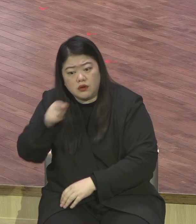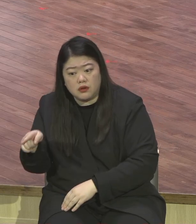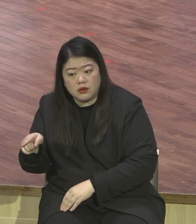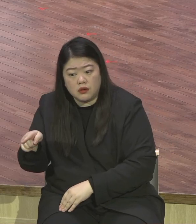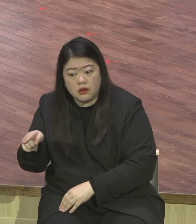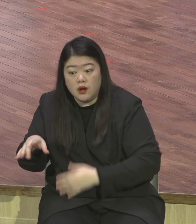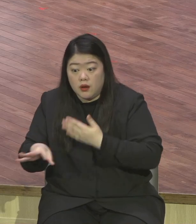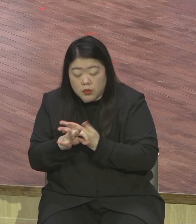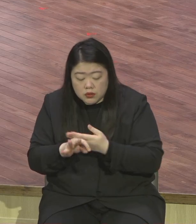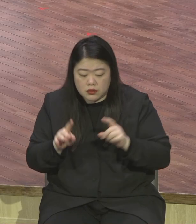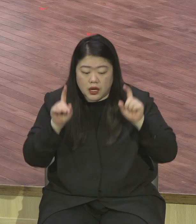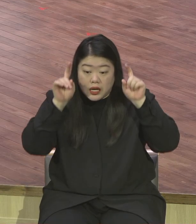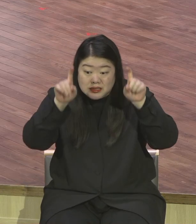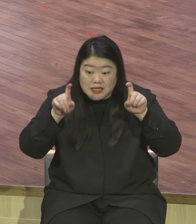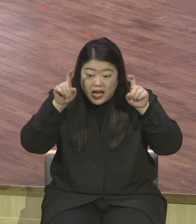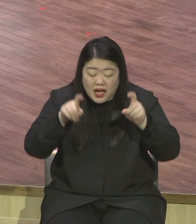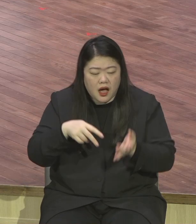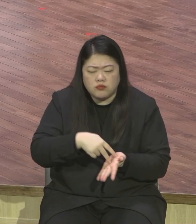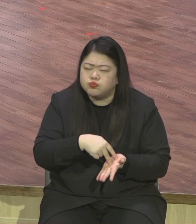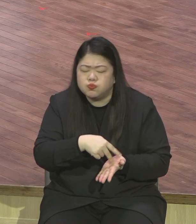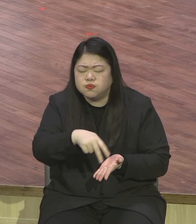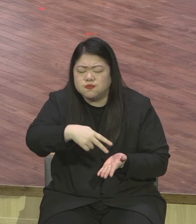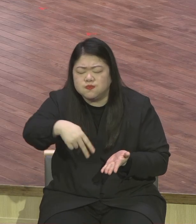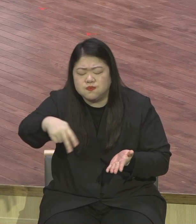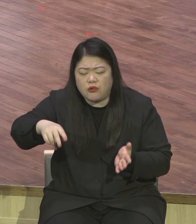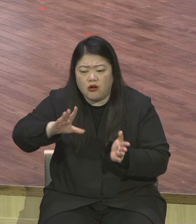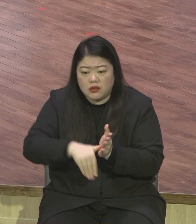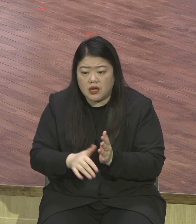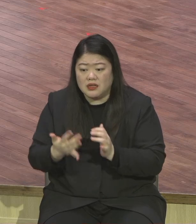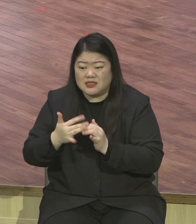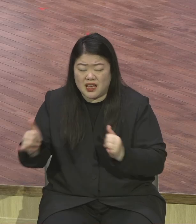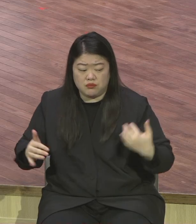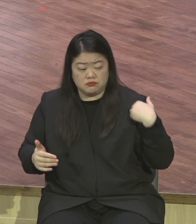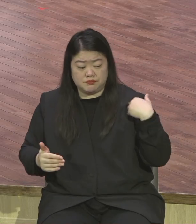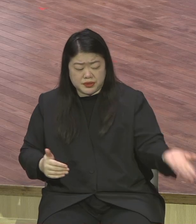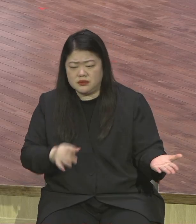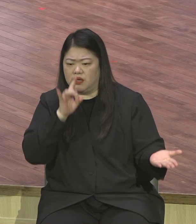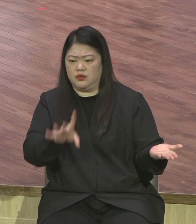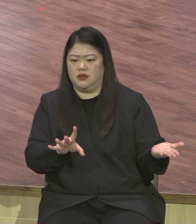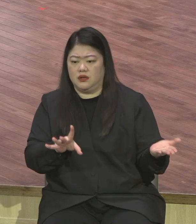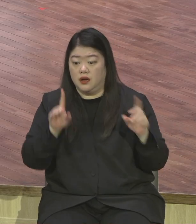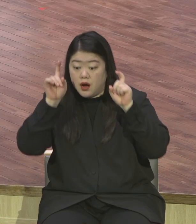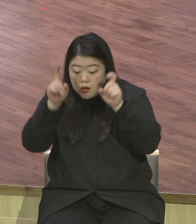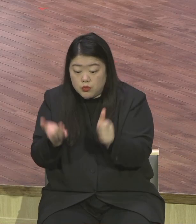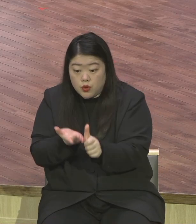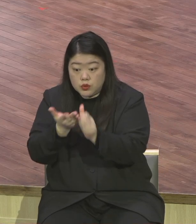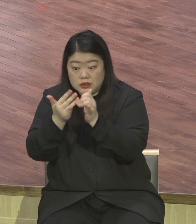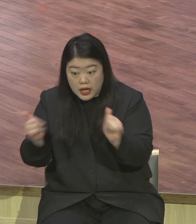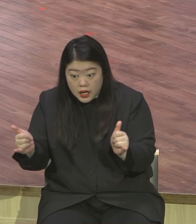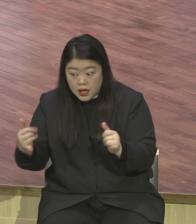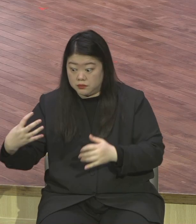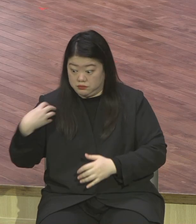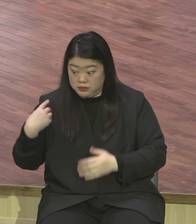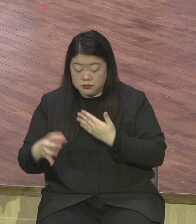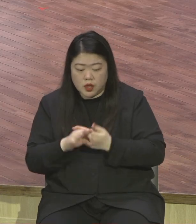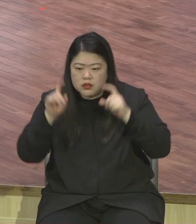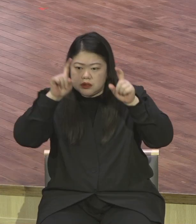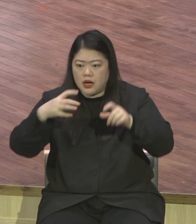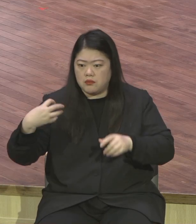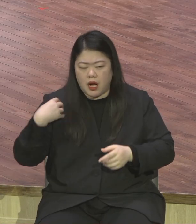하나님 잘못이 아니잖아요 인간 잘못이잖아요 그럼에도 불구하고 그럼에도 불구하고